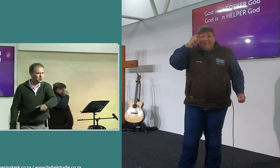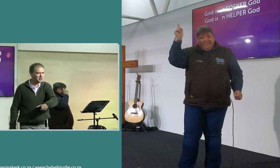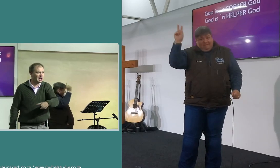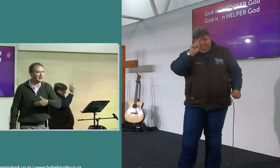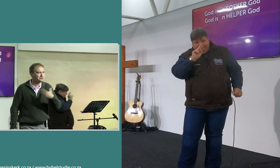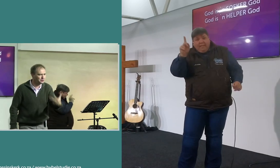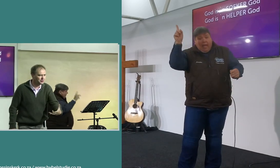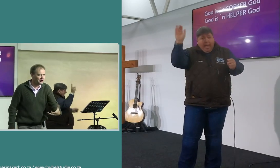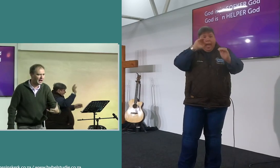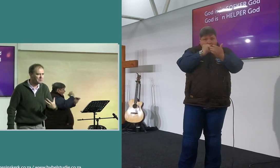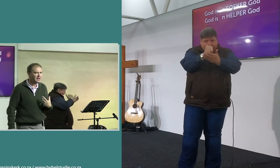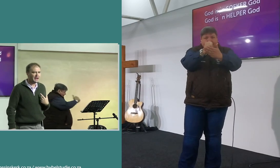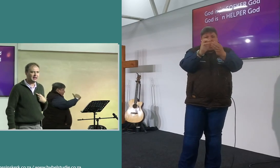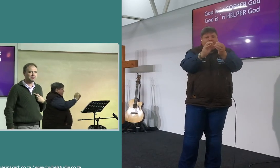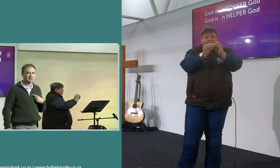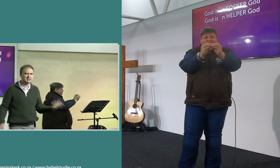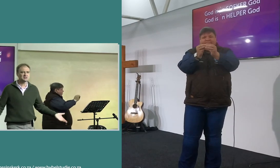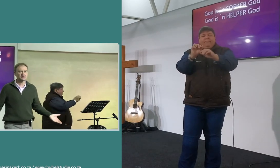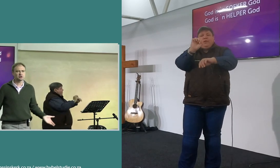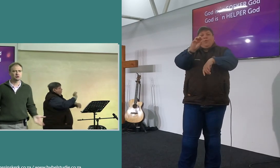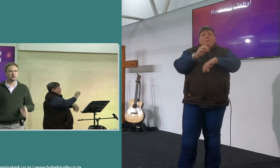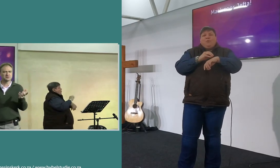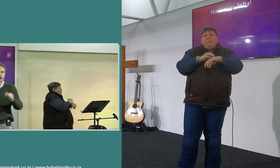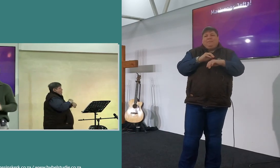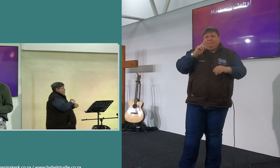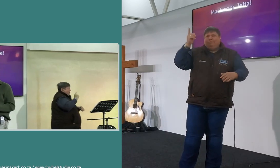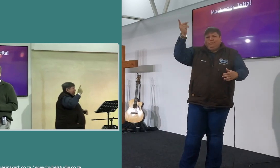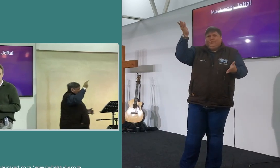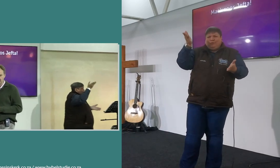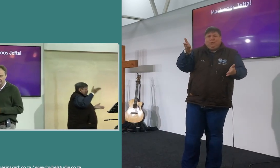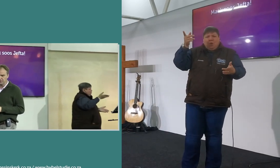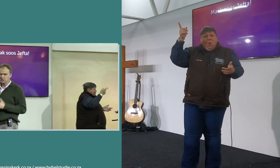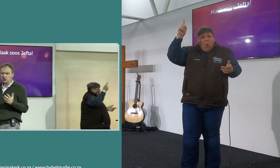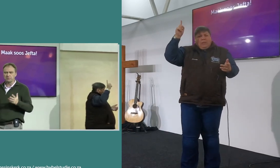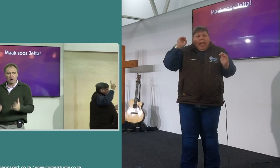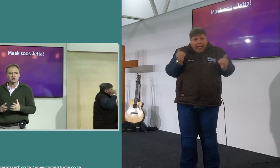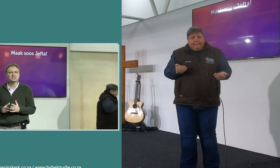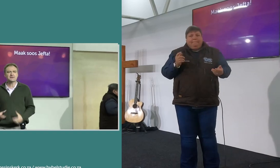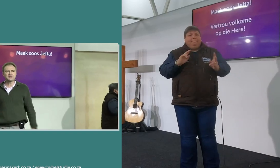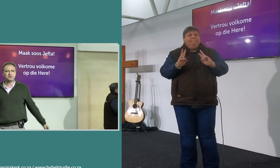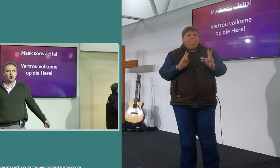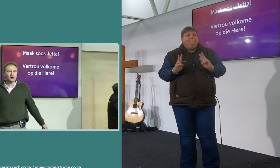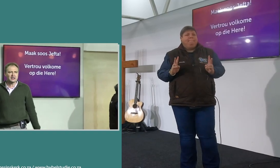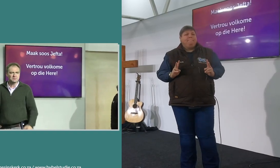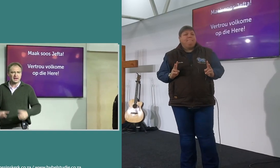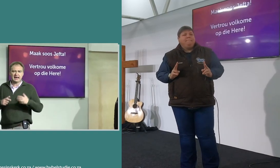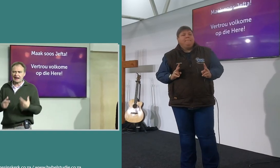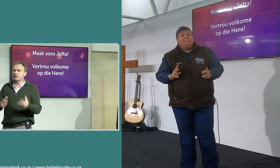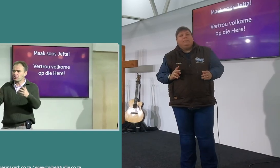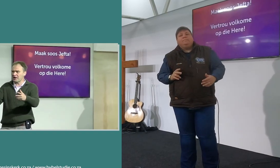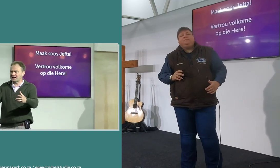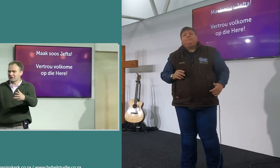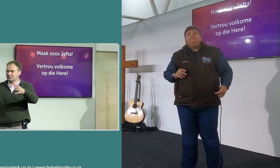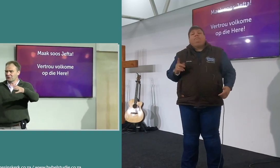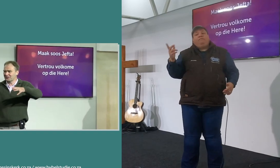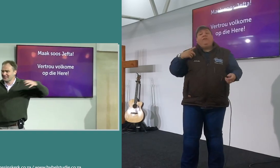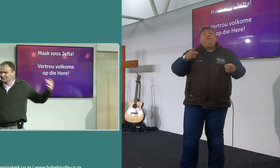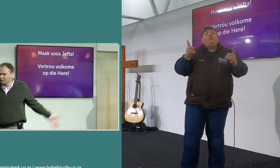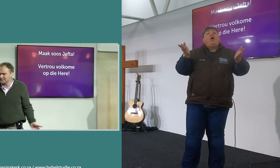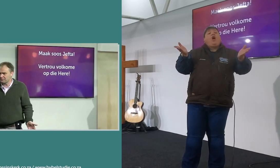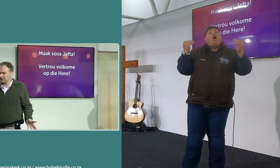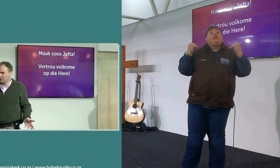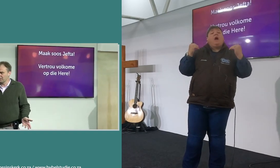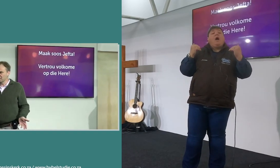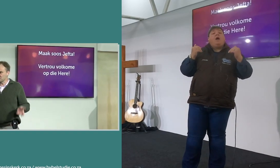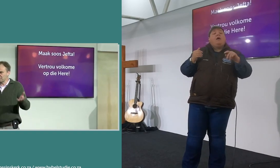helper God hy wil vir jou help en dit is wat ons God doen dit is waaran hy specialiseer so maak soos heft af vir ogen en ek wil jou kom uit vir ogen en